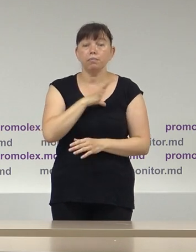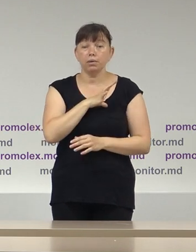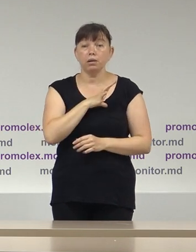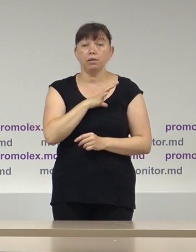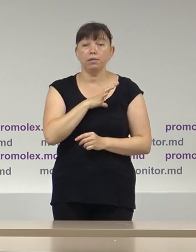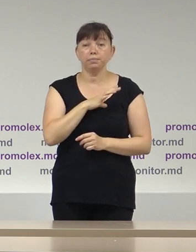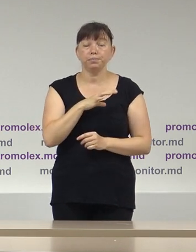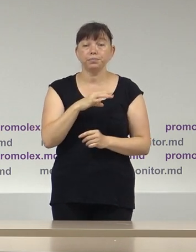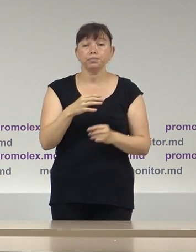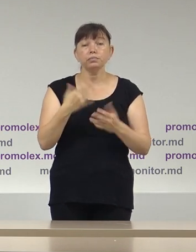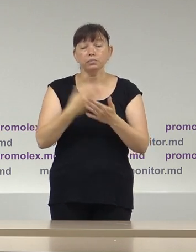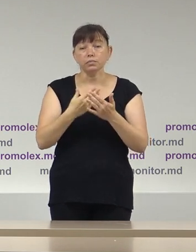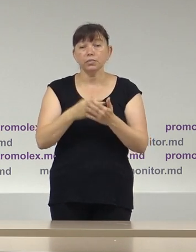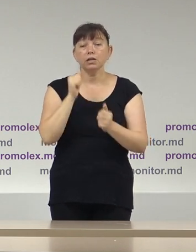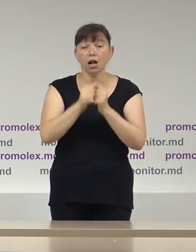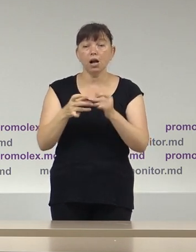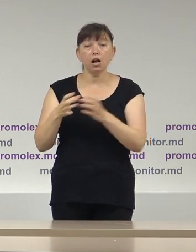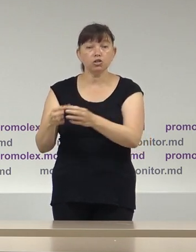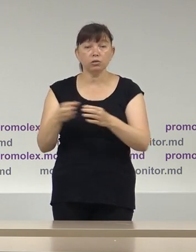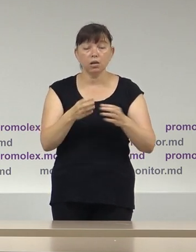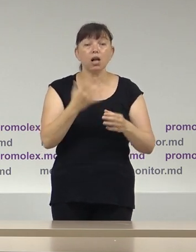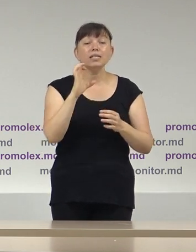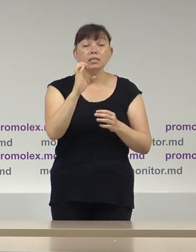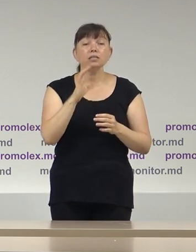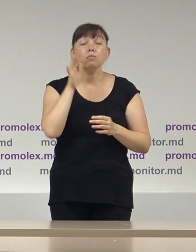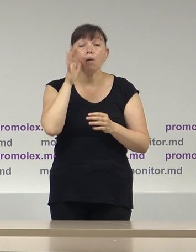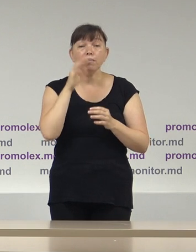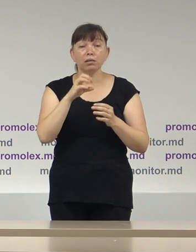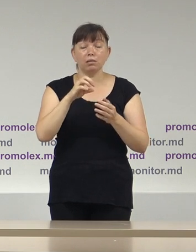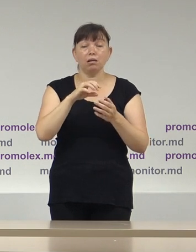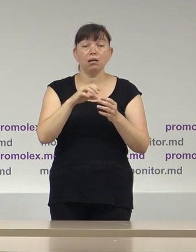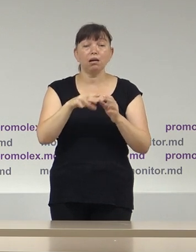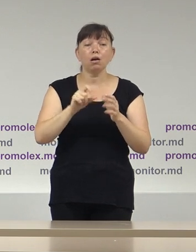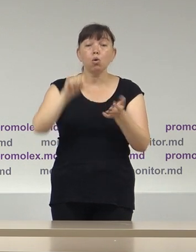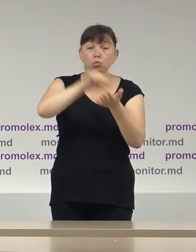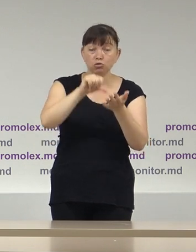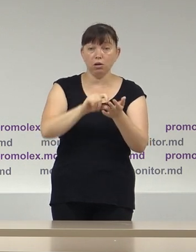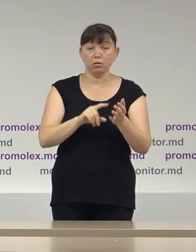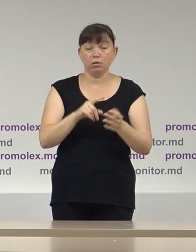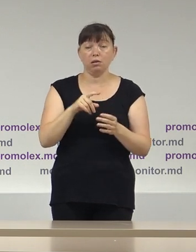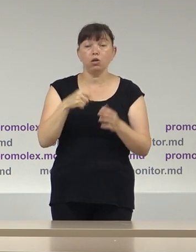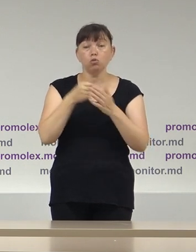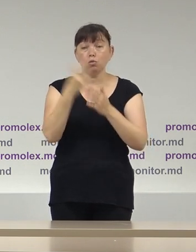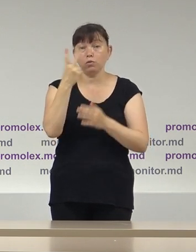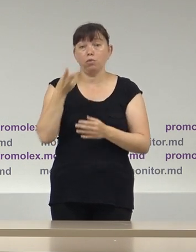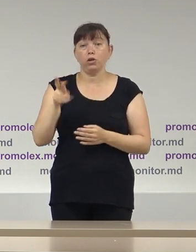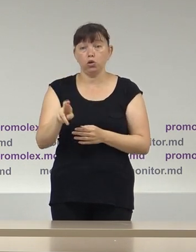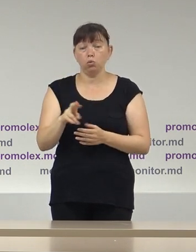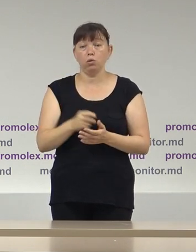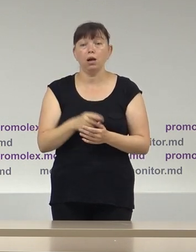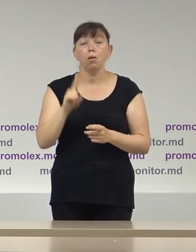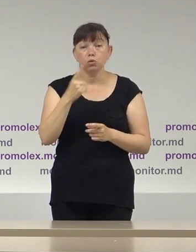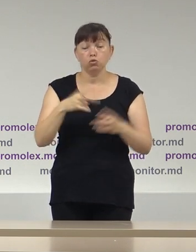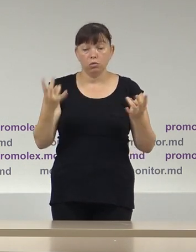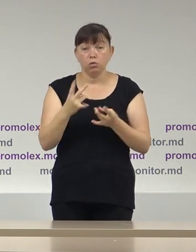estimate pentru fiecare concurent din momentul înregistrării în cursă și până la 2 iulie, accentuez acest lucru, pentru că în